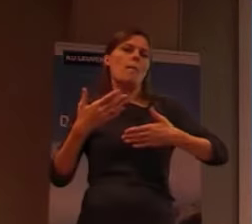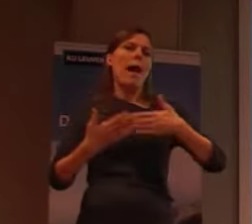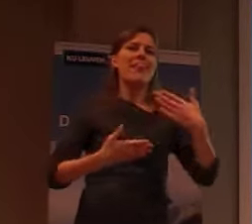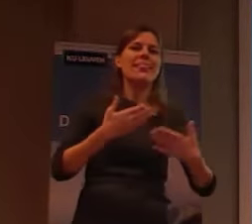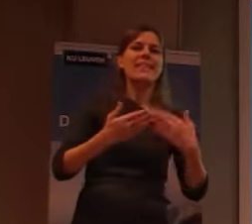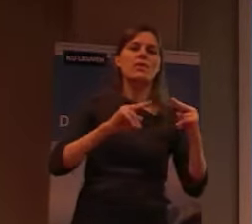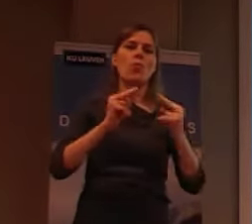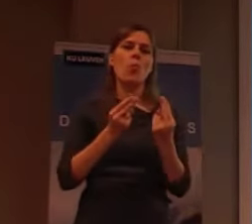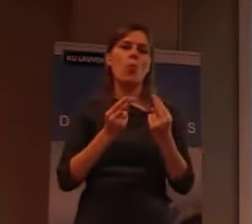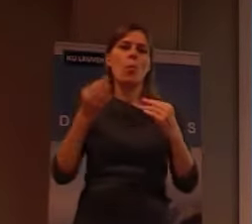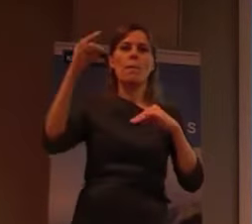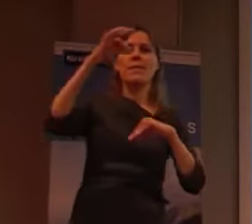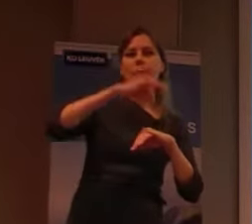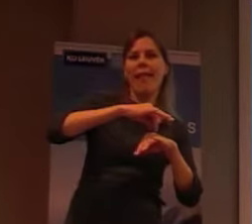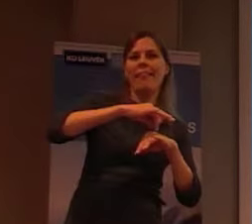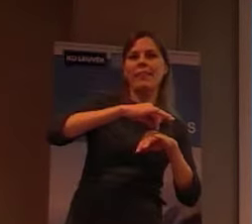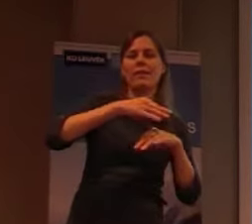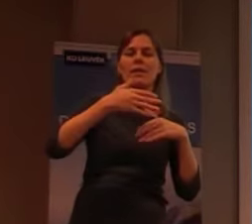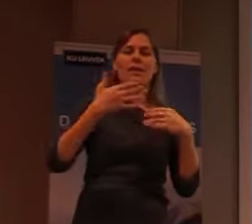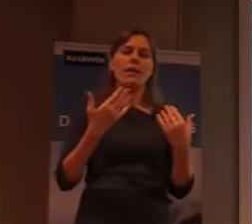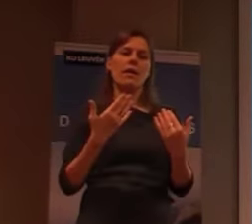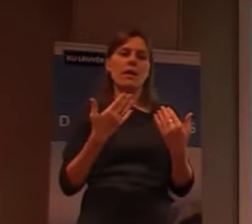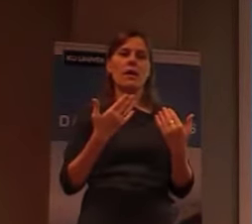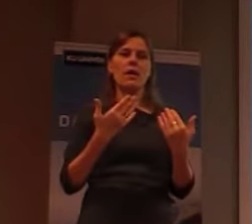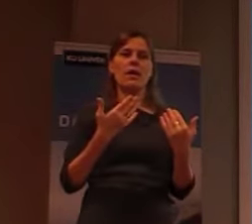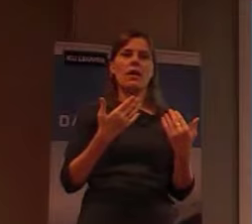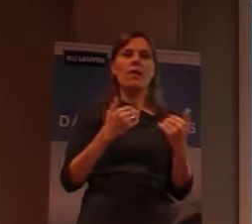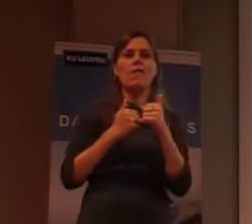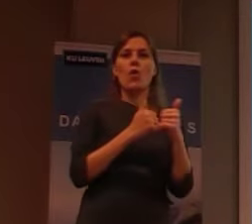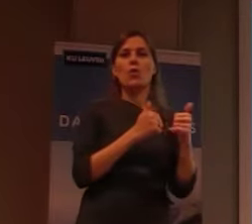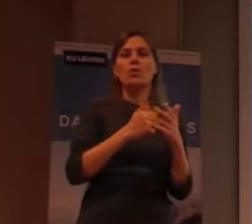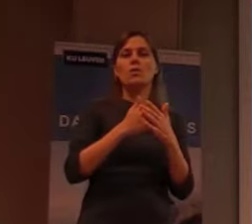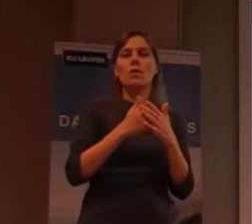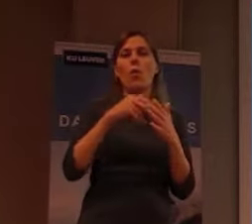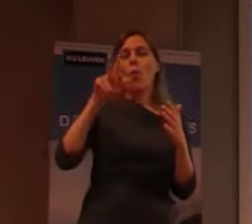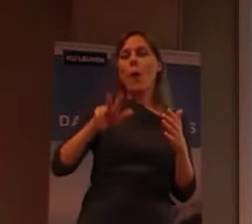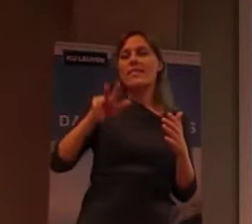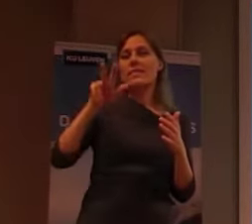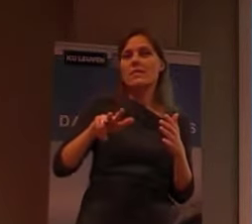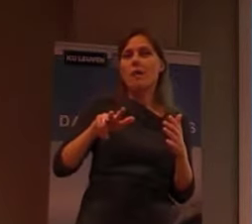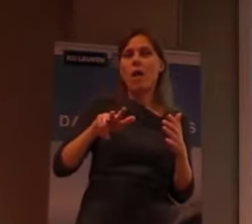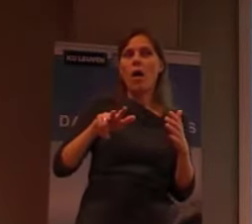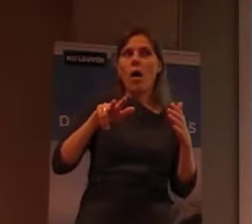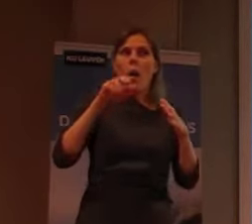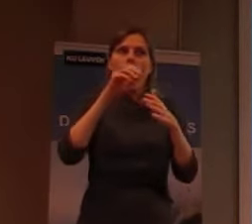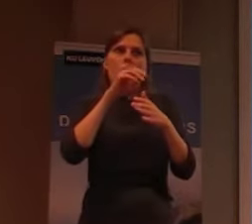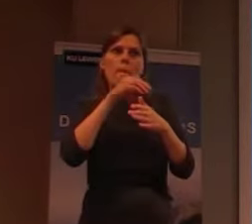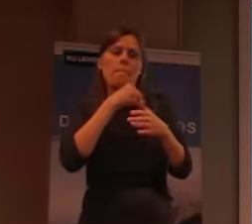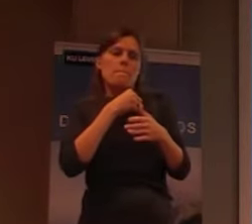westerse, biomedische, kennis, moet je dat, eigenlijk, kunnen, reconstrueren, in een